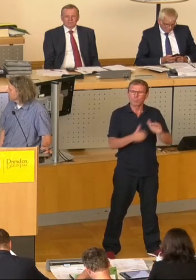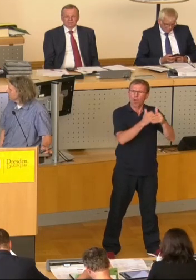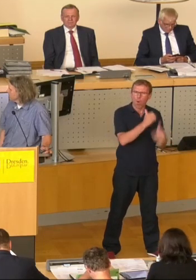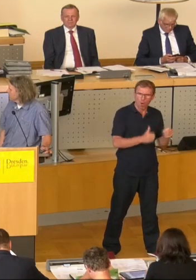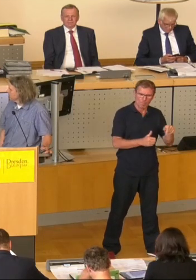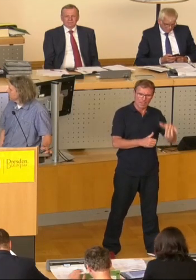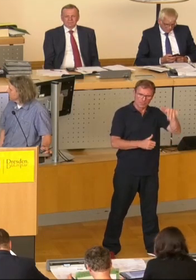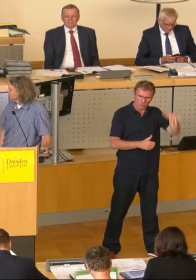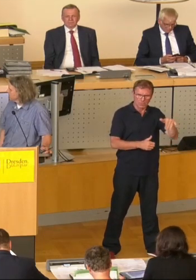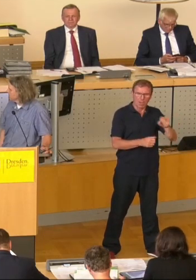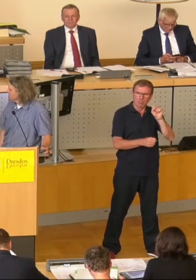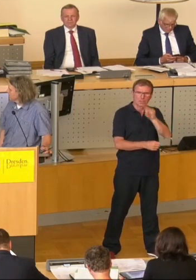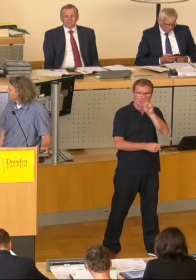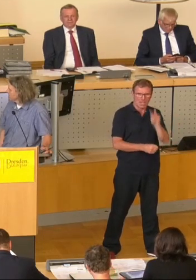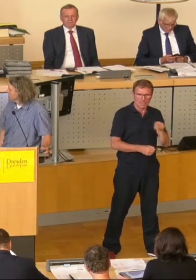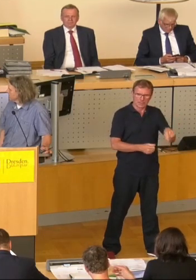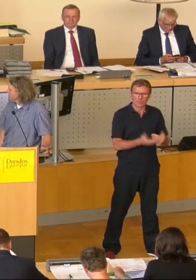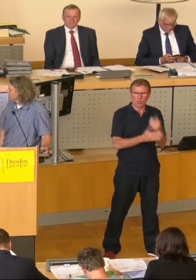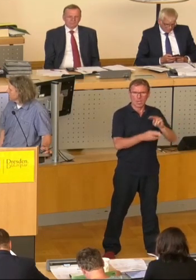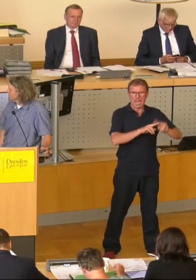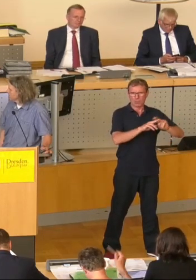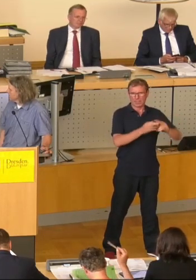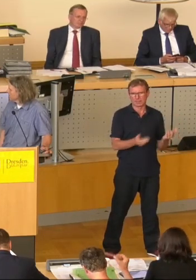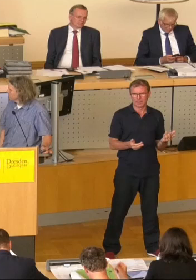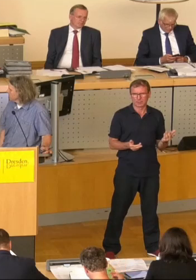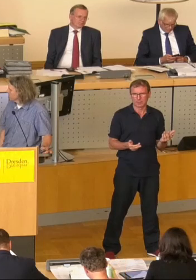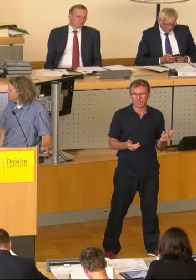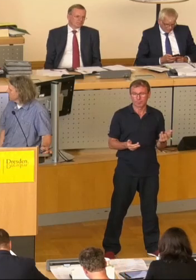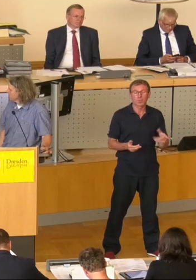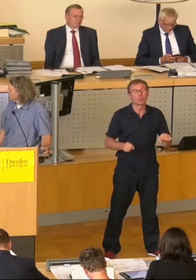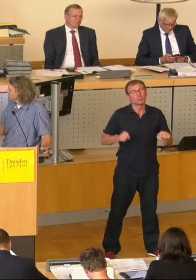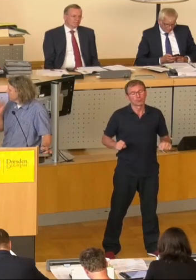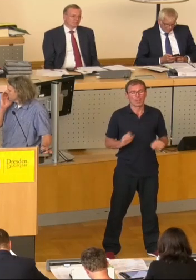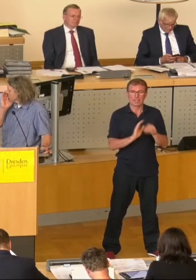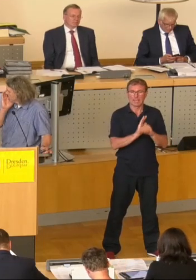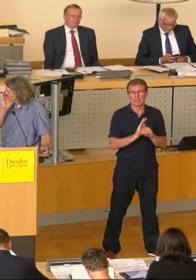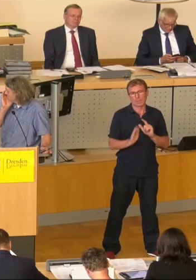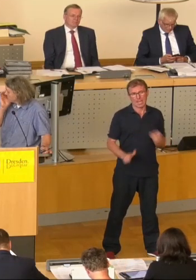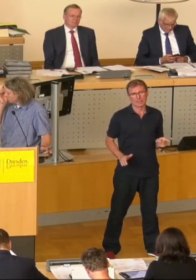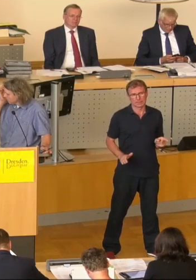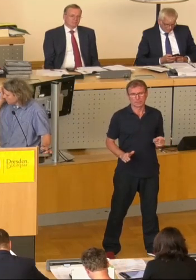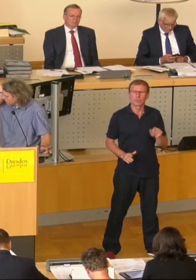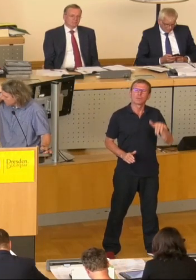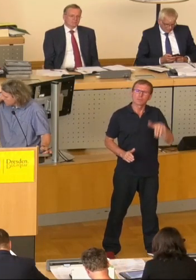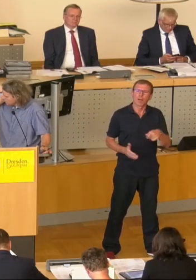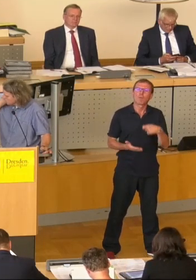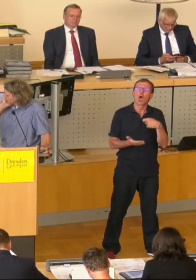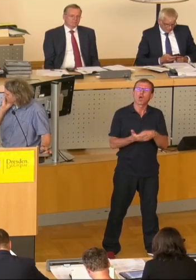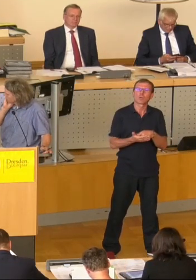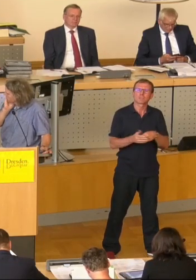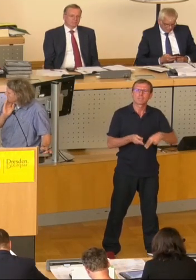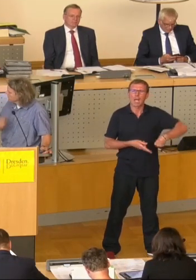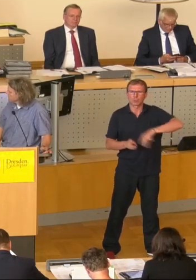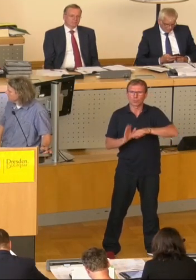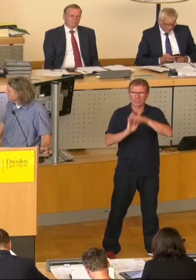nochmal aktualisiert werden worden. Eine relativ strenge Regelung und dazu gibt es auch eine Kostenerstattungssatzung.